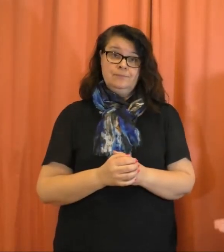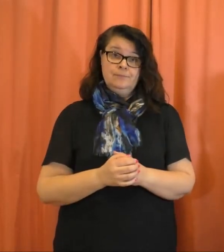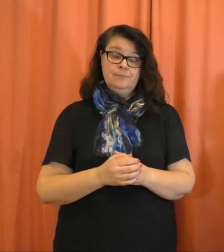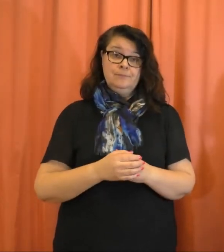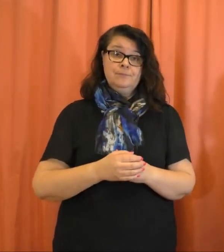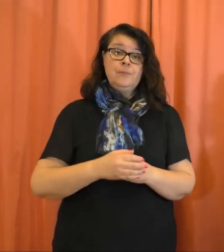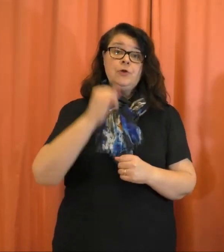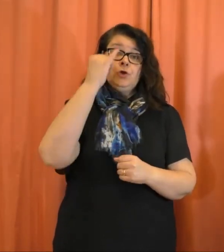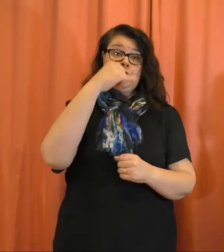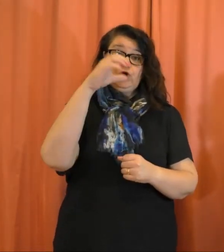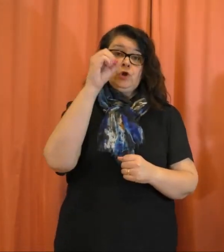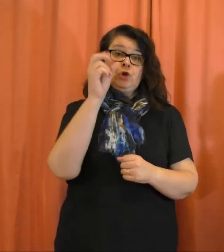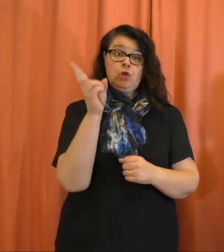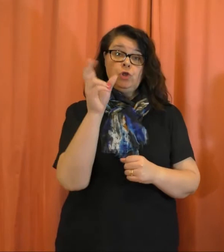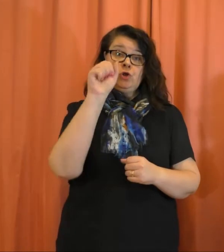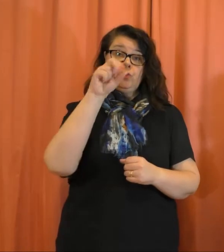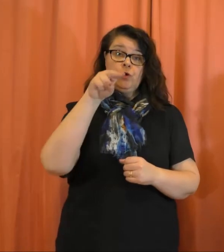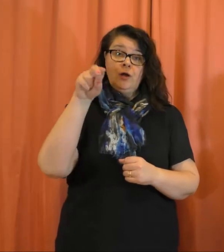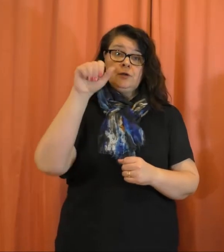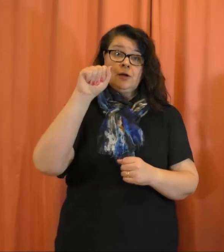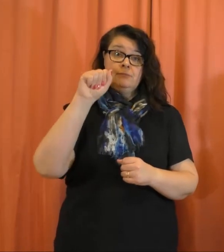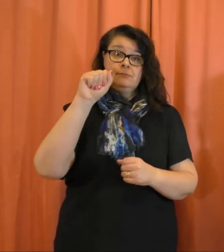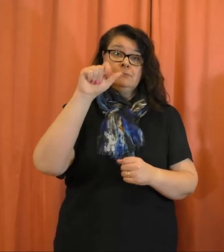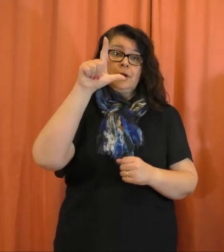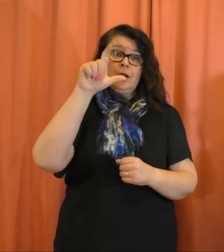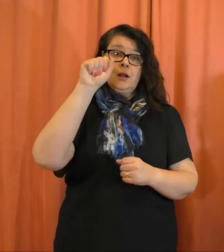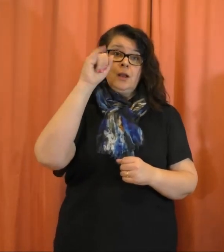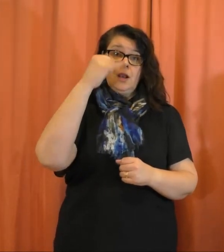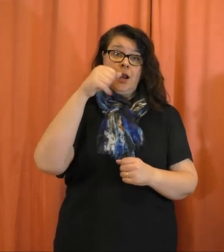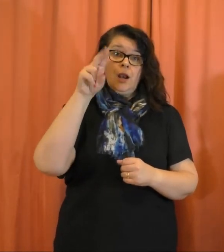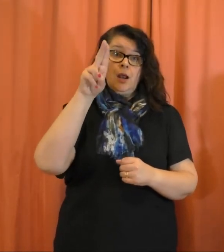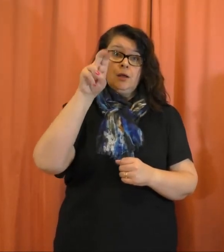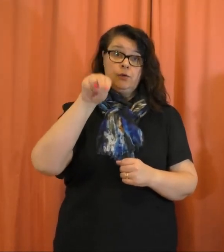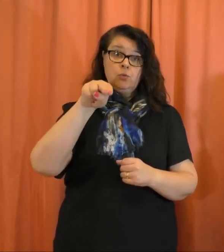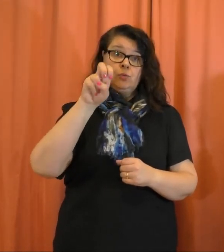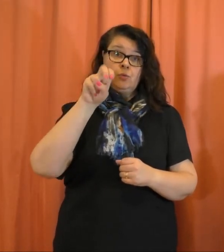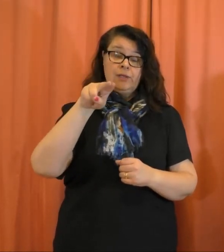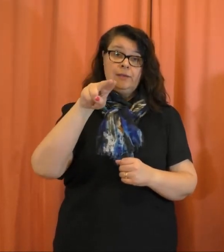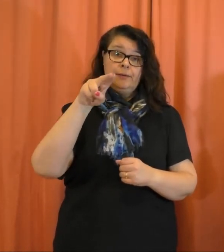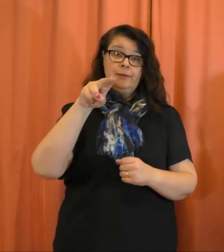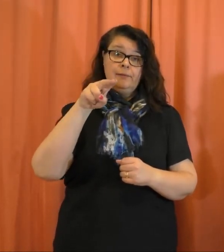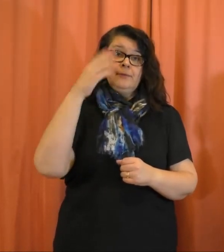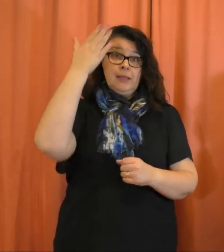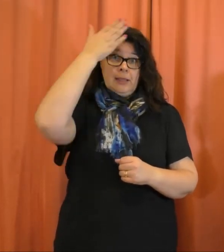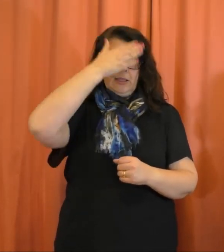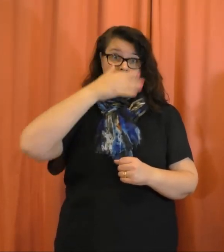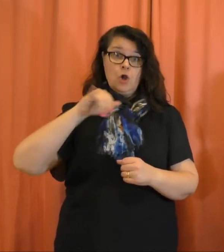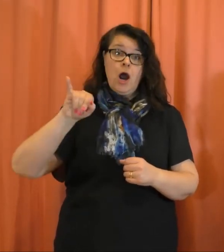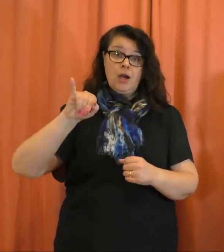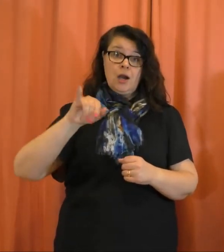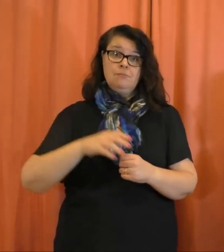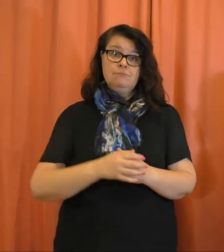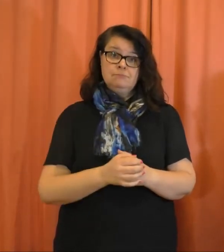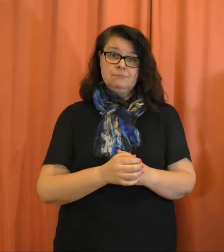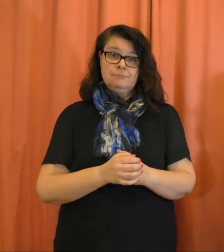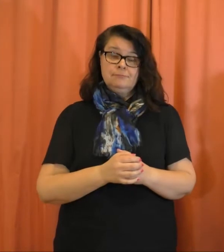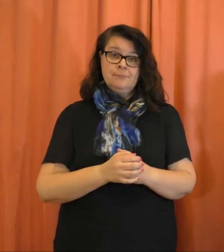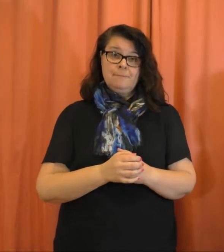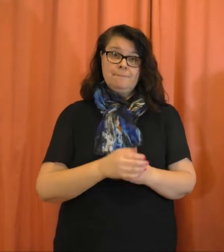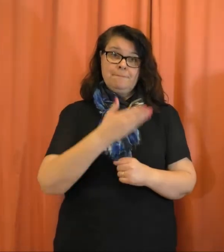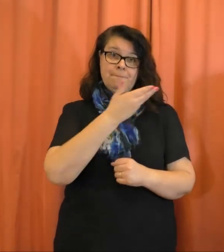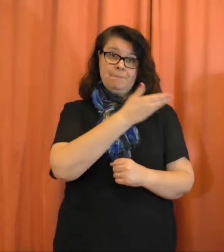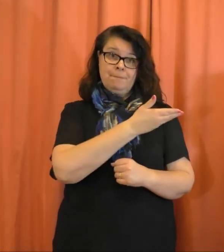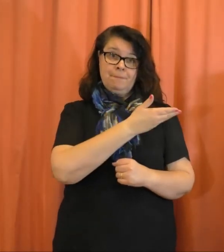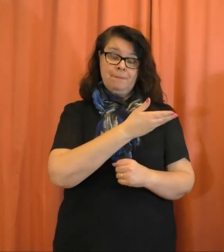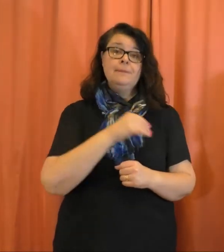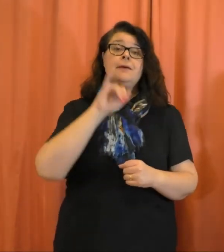Lajunen, viittomanimi ja